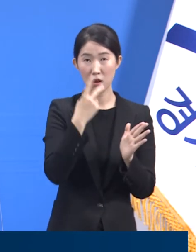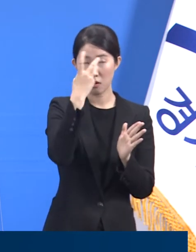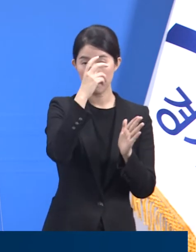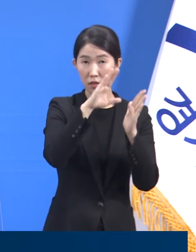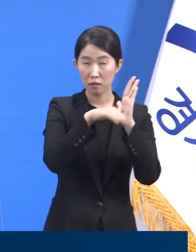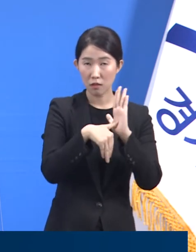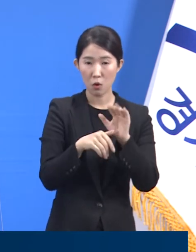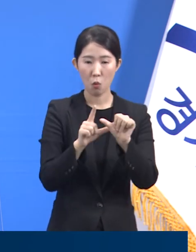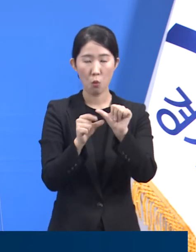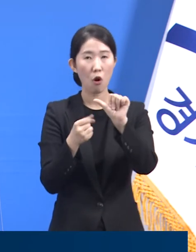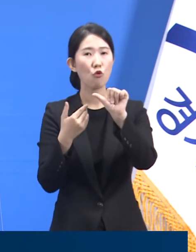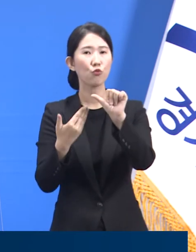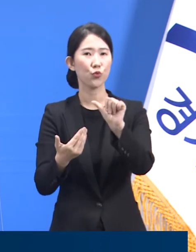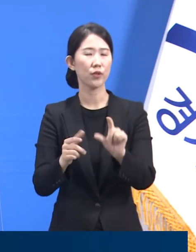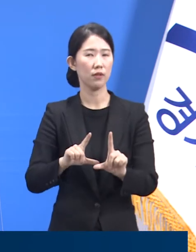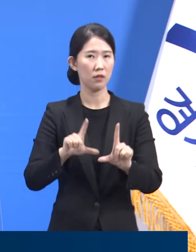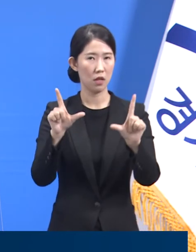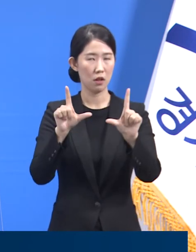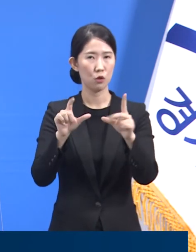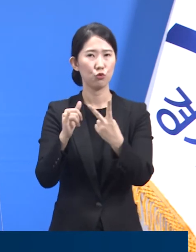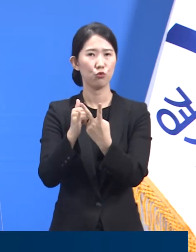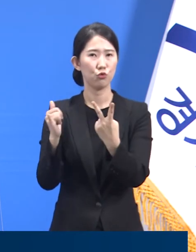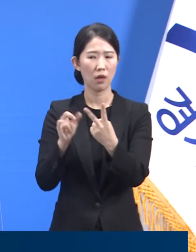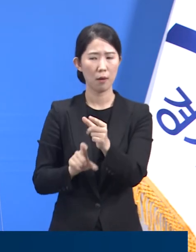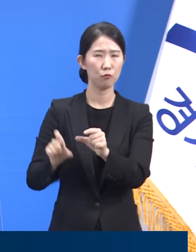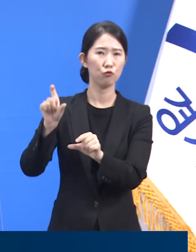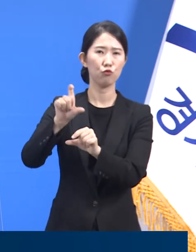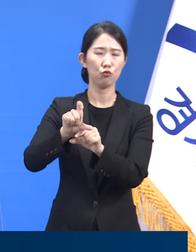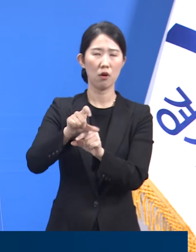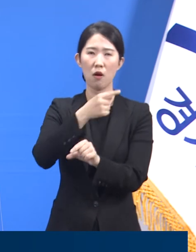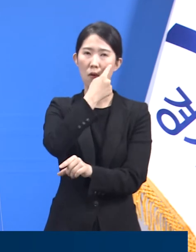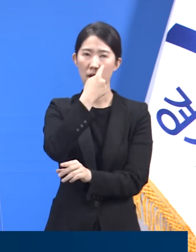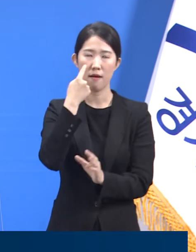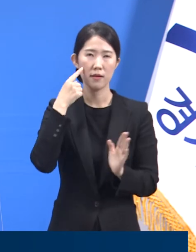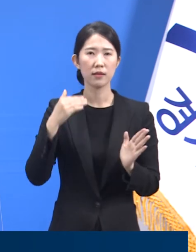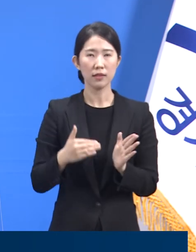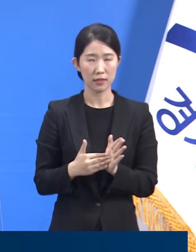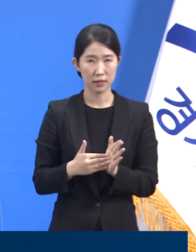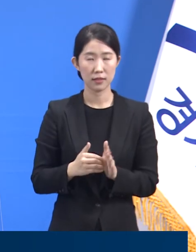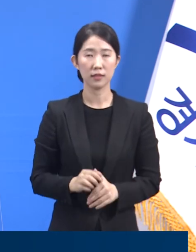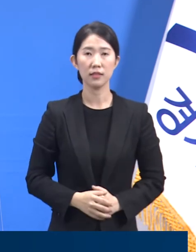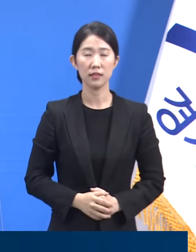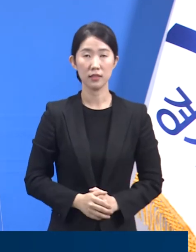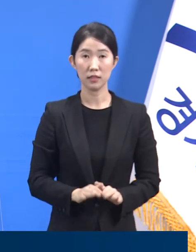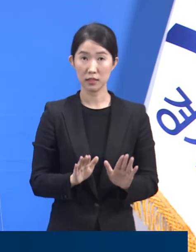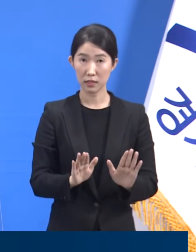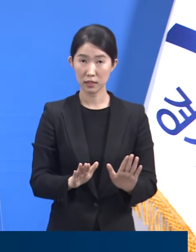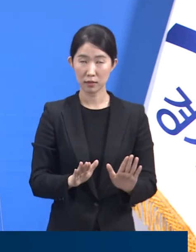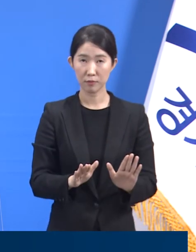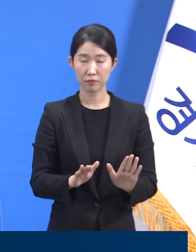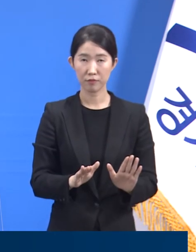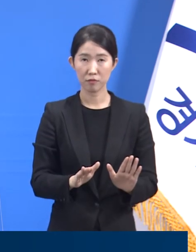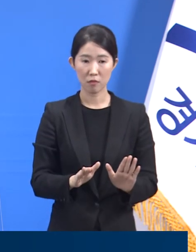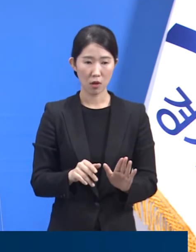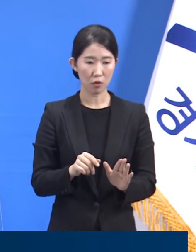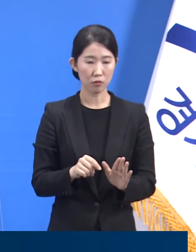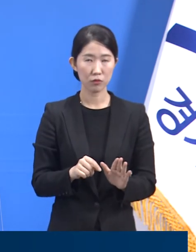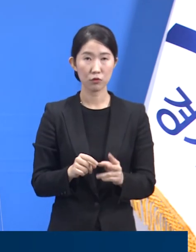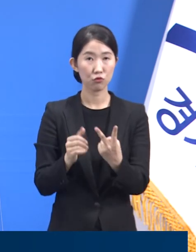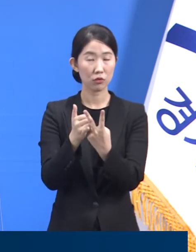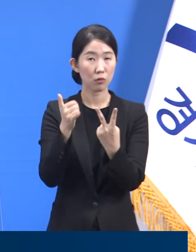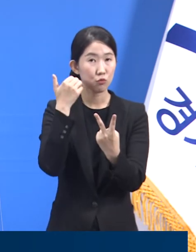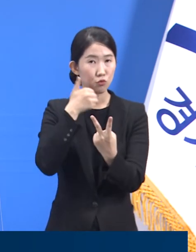5월 9일 2명의 양성자가 추가 보고되었습니다. 이 두 사례는 모두 입원 환자였고